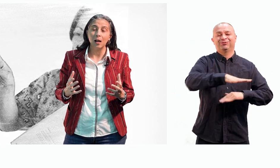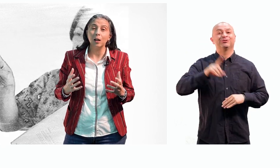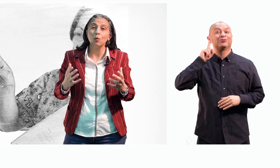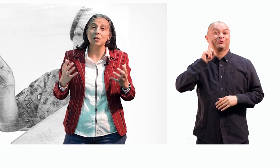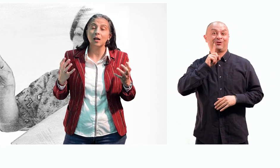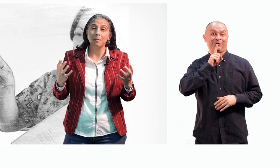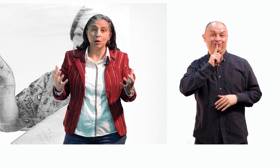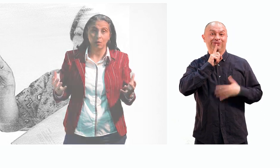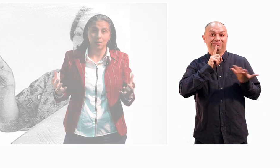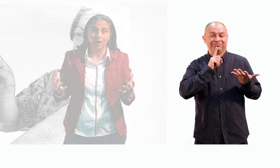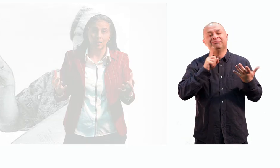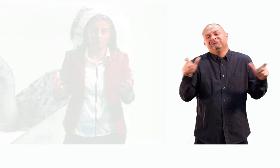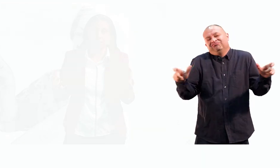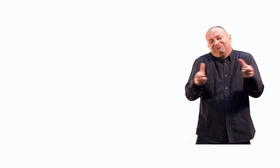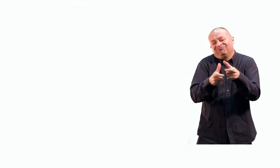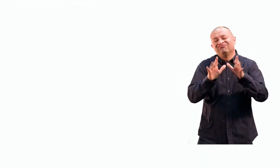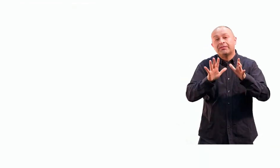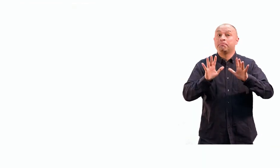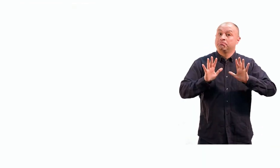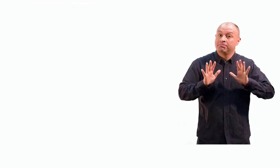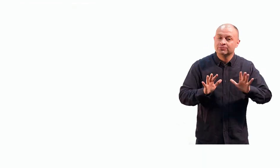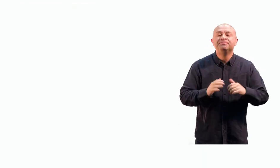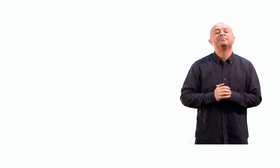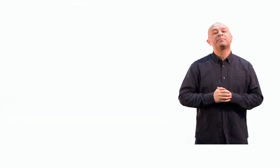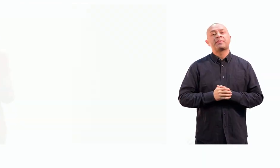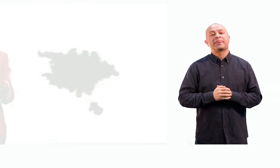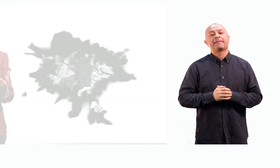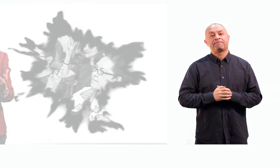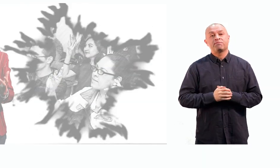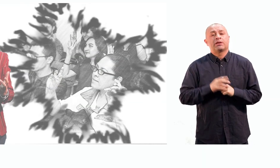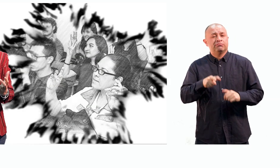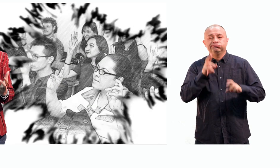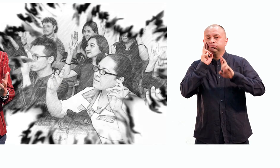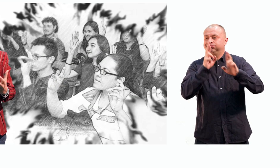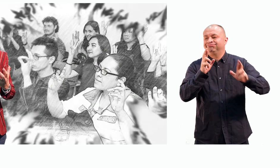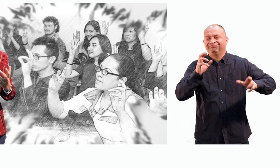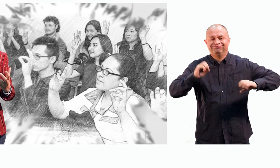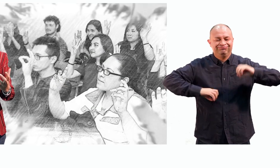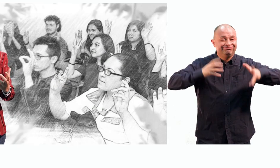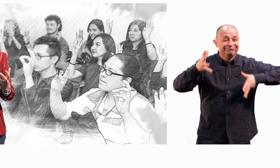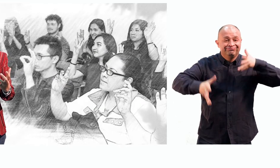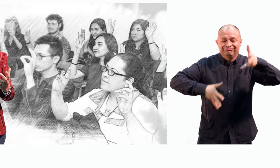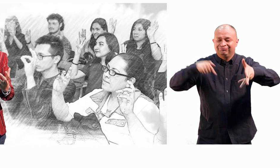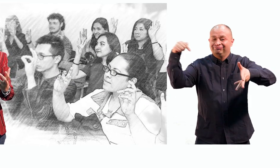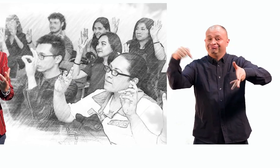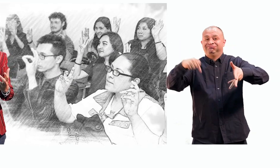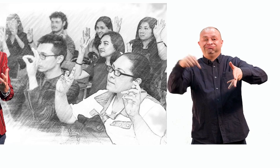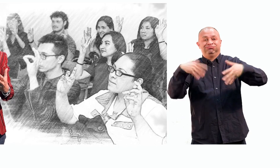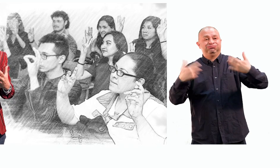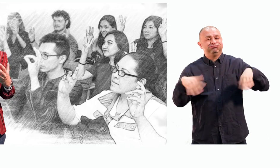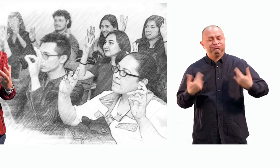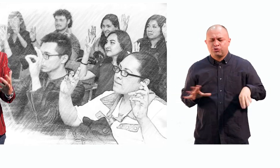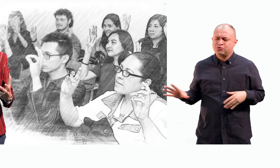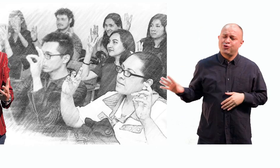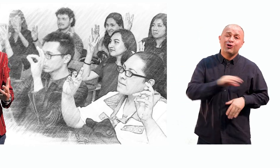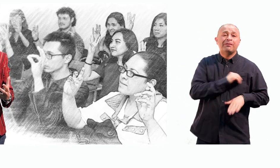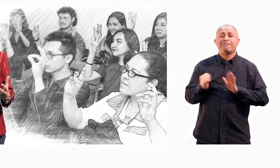lingüística minoritaria. Y eso implica darle un reconocimiento especial a la lengua de señas